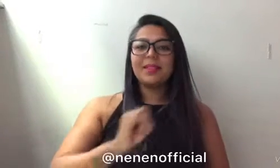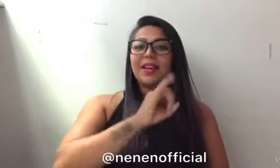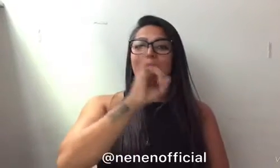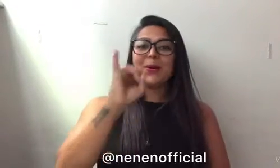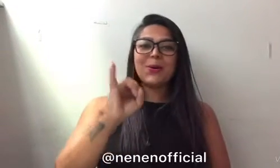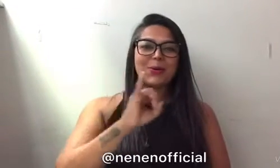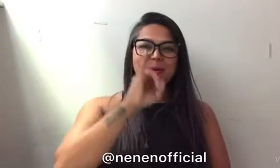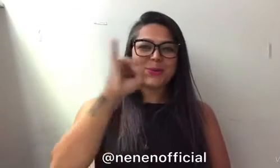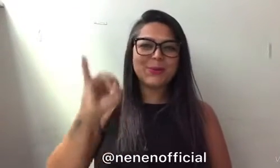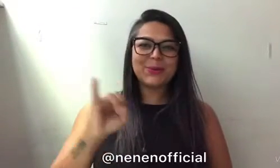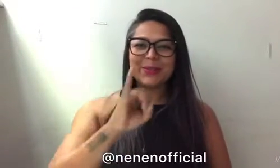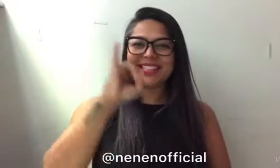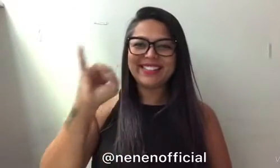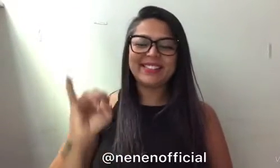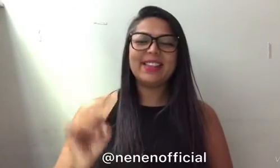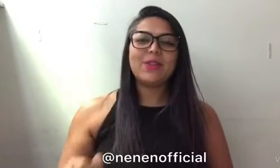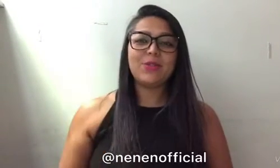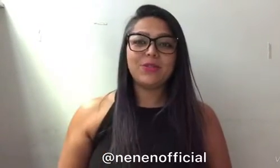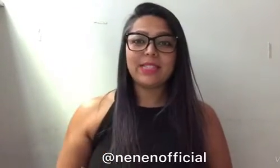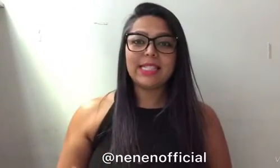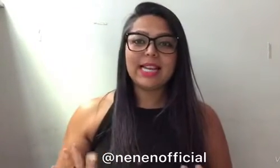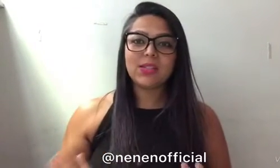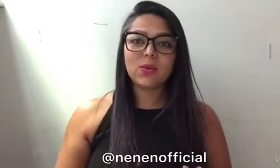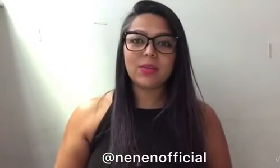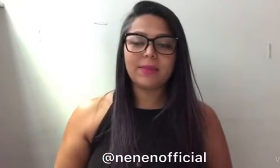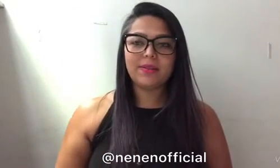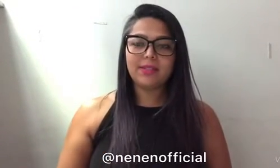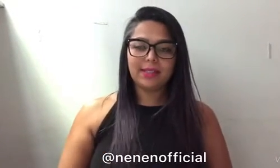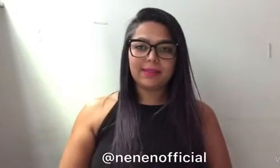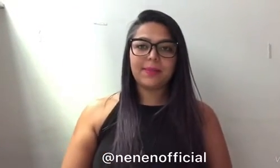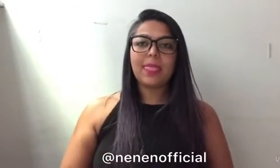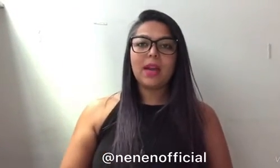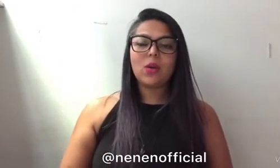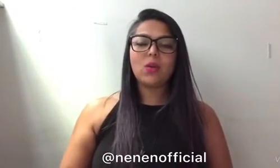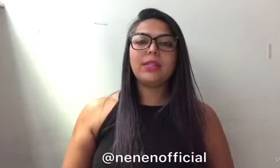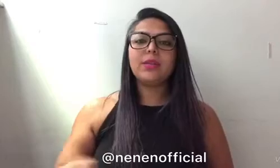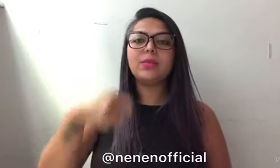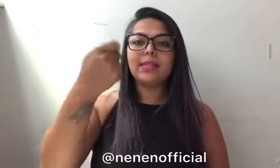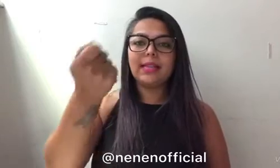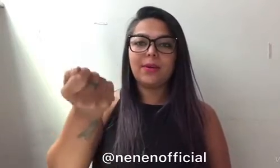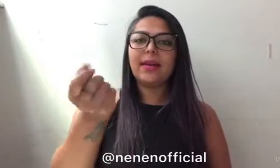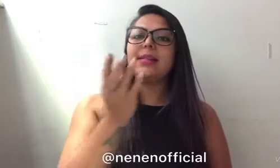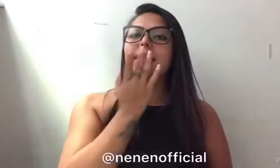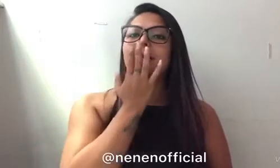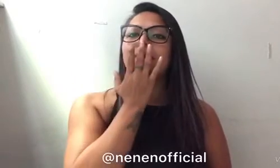Oi! Hoje eu vou ensinar as cores para vocês. Cores, o sinal é esse aqui.